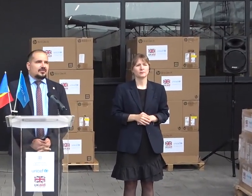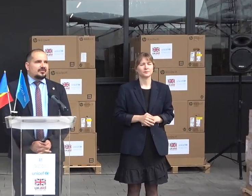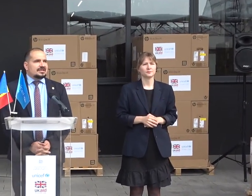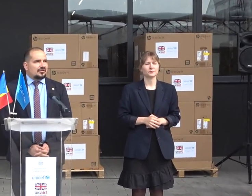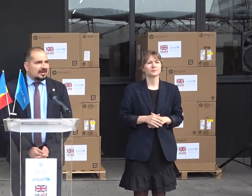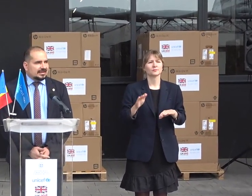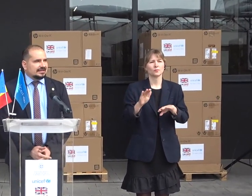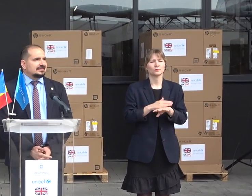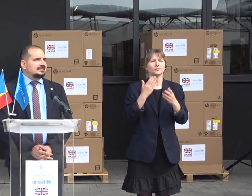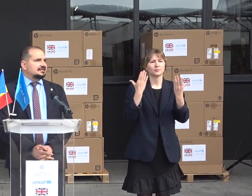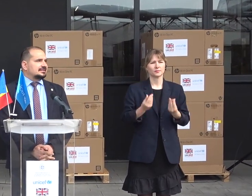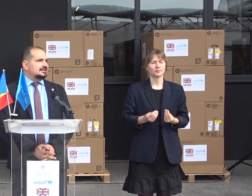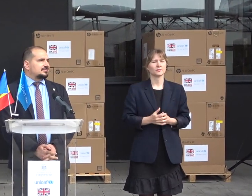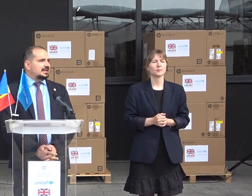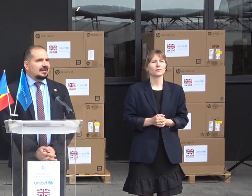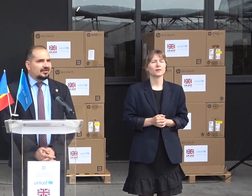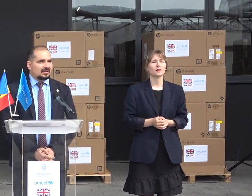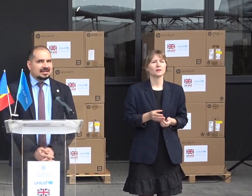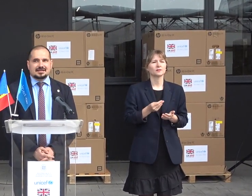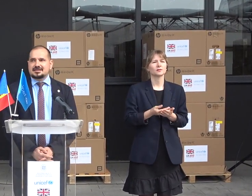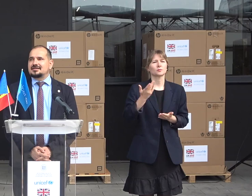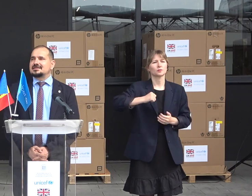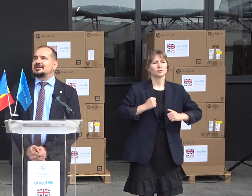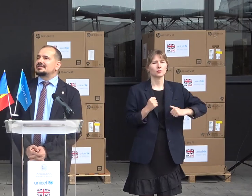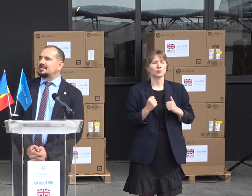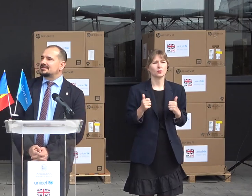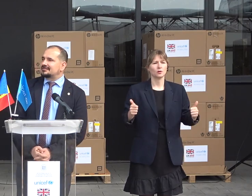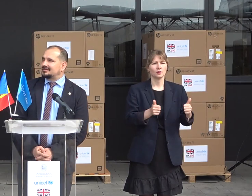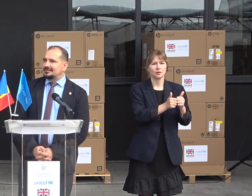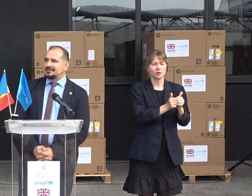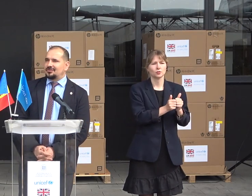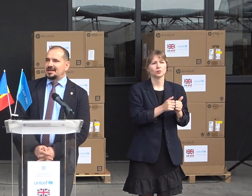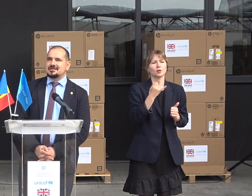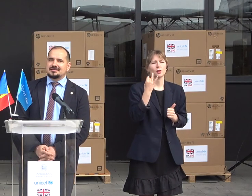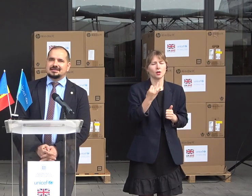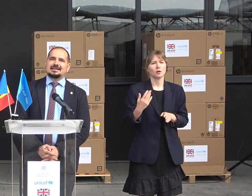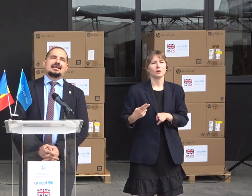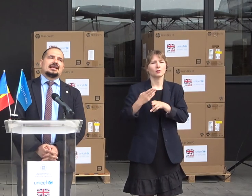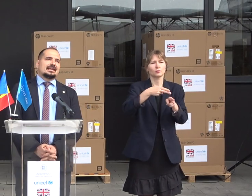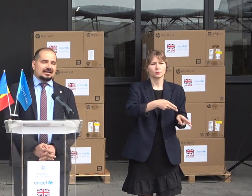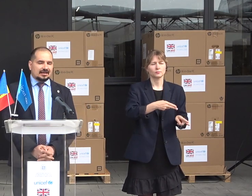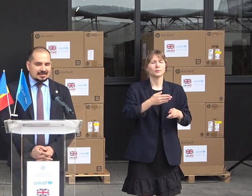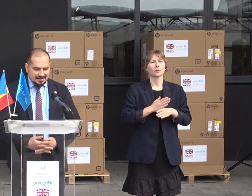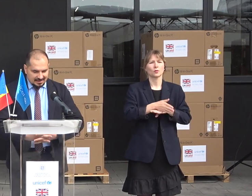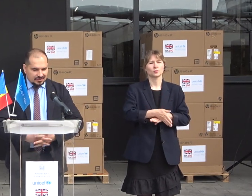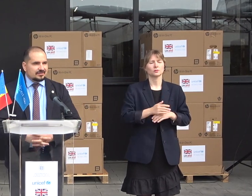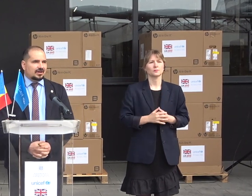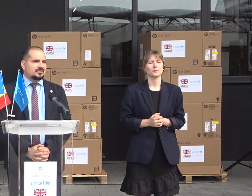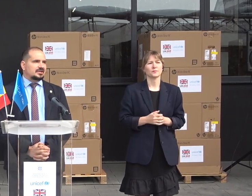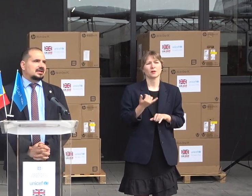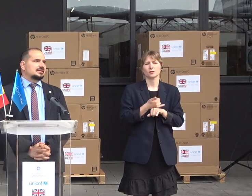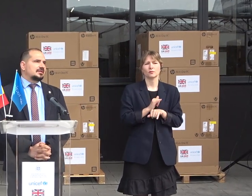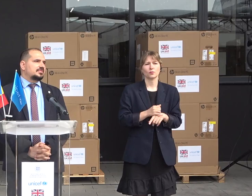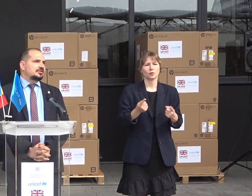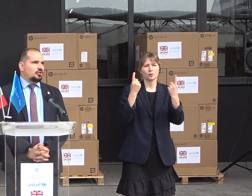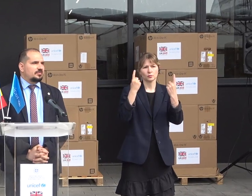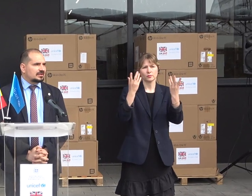Bună ziua, estimate colegi și câțiva estimați colegi! Astăzi este o zi foarte